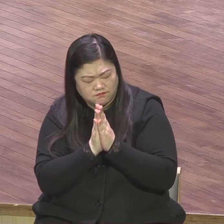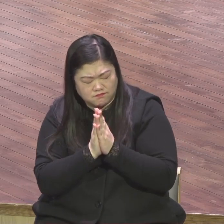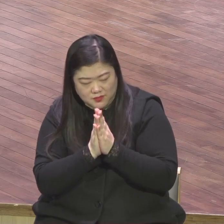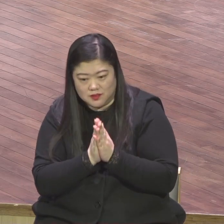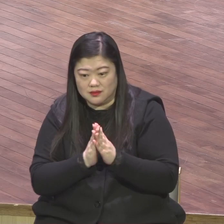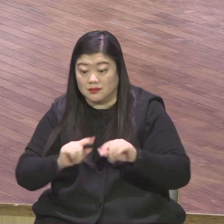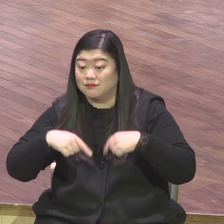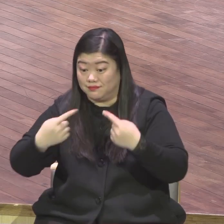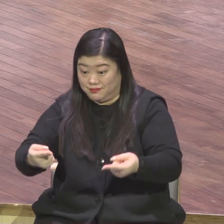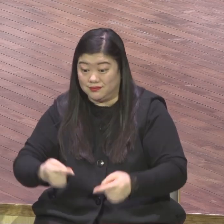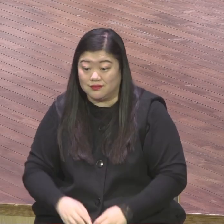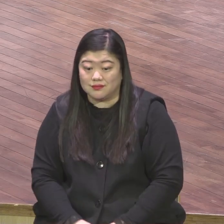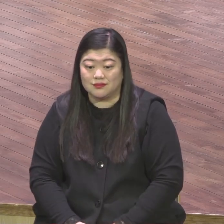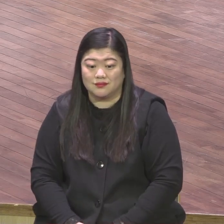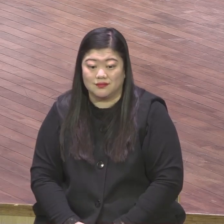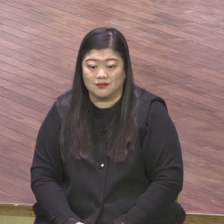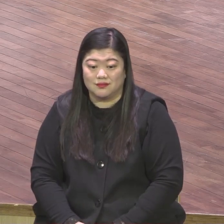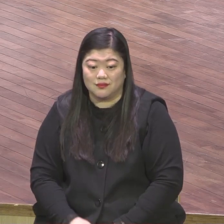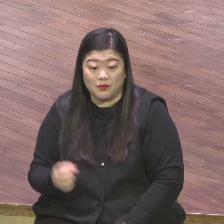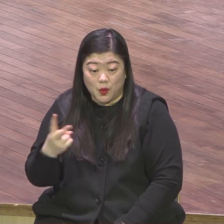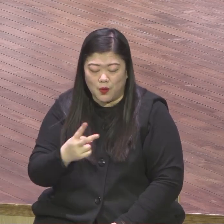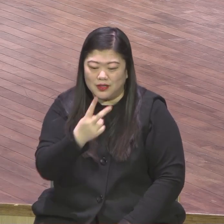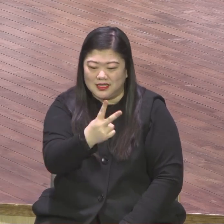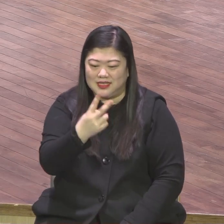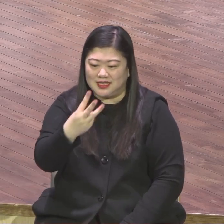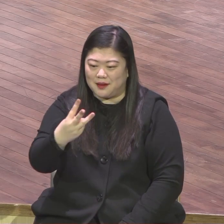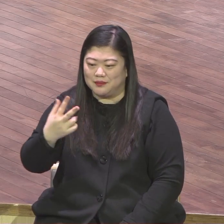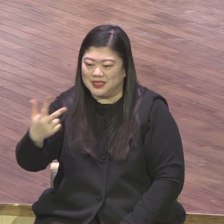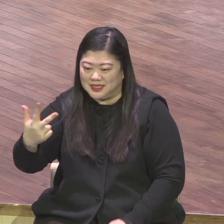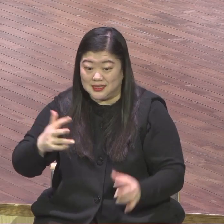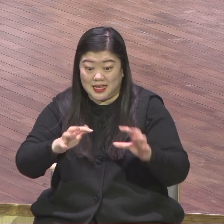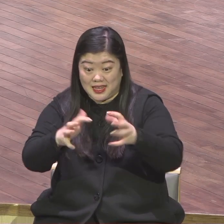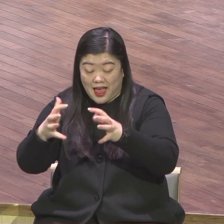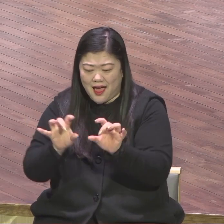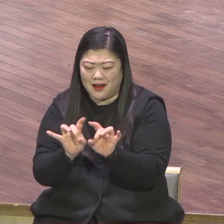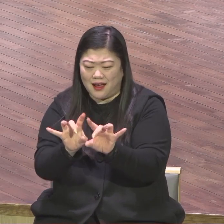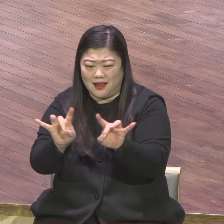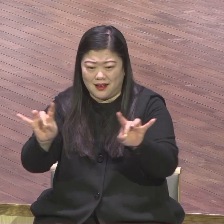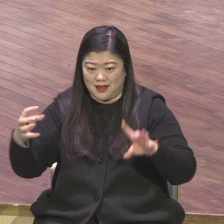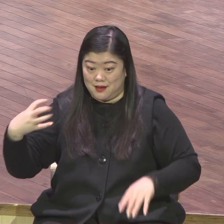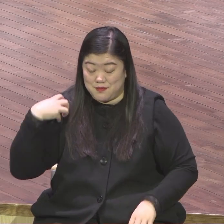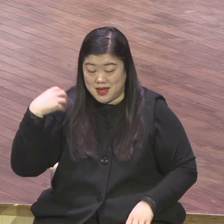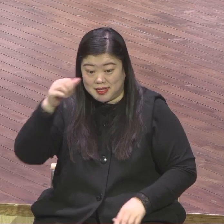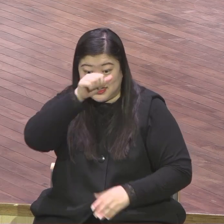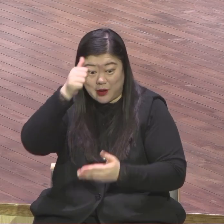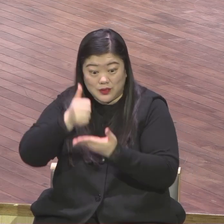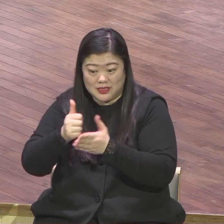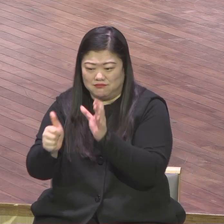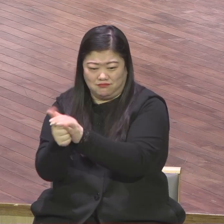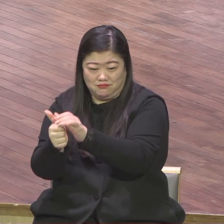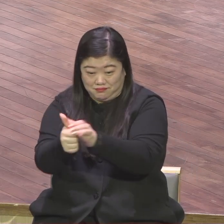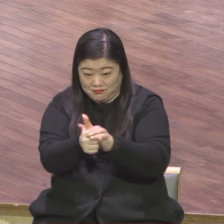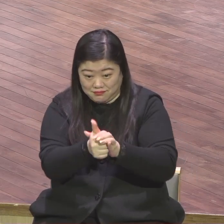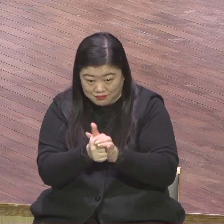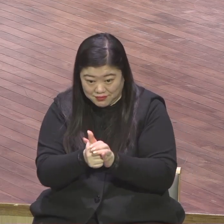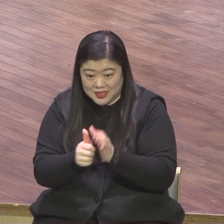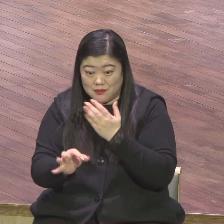각 나라별로 좀 더 구체적인 전략을 세워나갈 것입니다 하나님께서 만남을 주시고 문을 열어주시고 현장으로